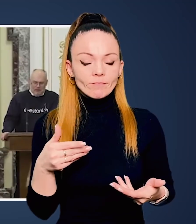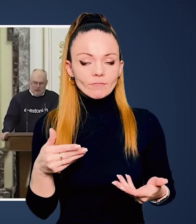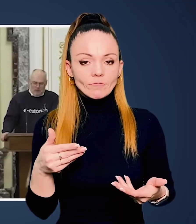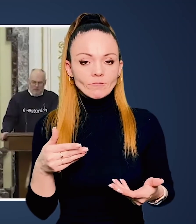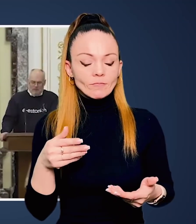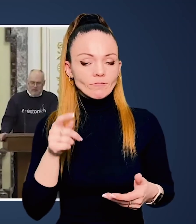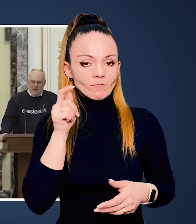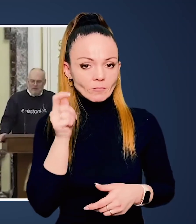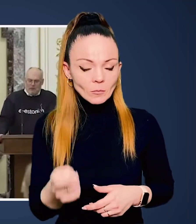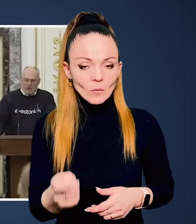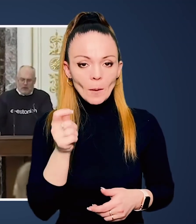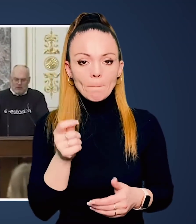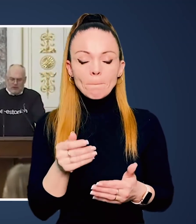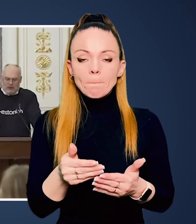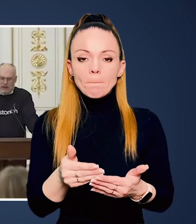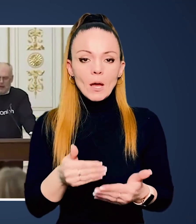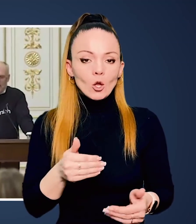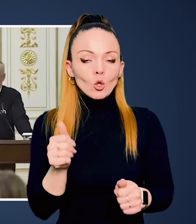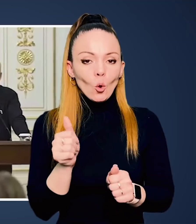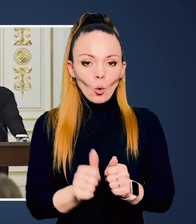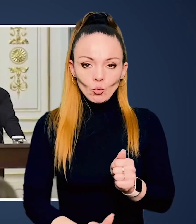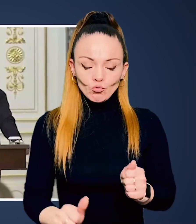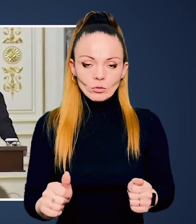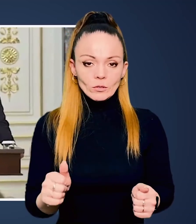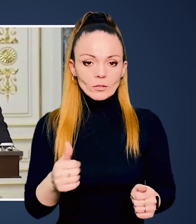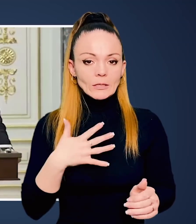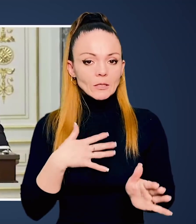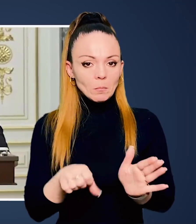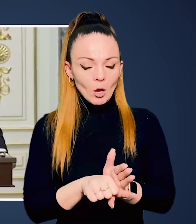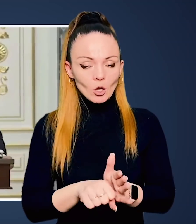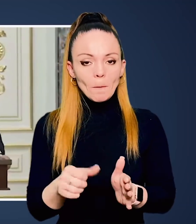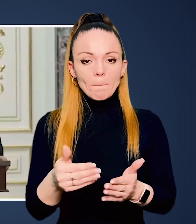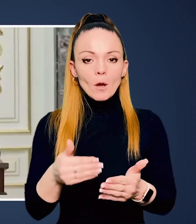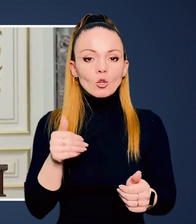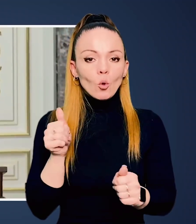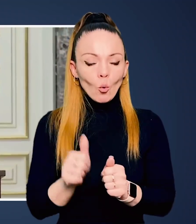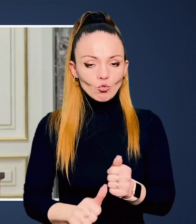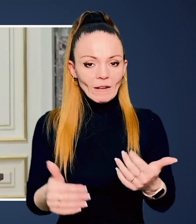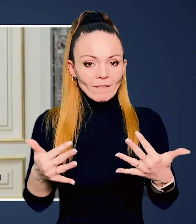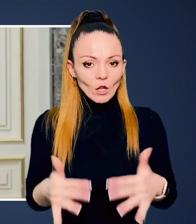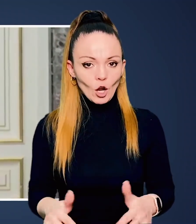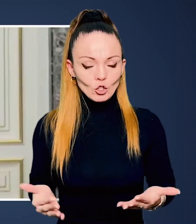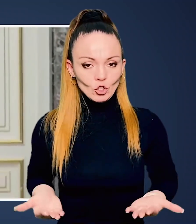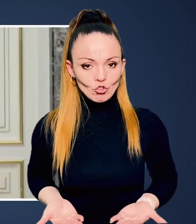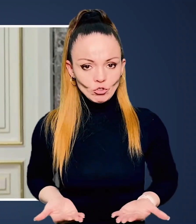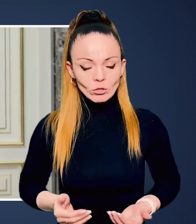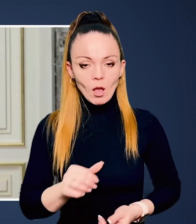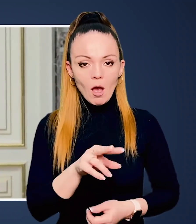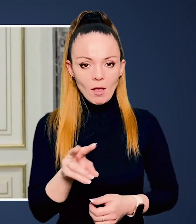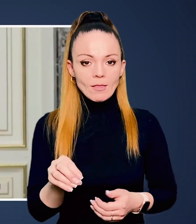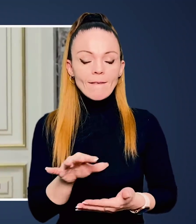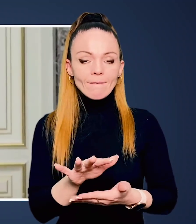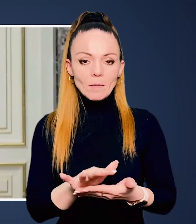Ми схиляємося перед кожною смертю, перед кожною стратою життя.